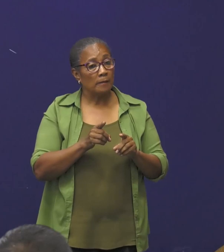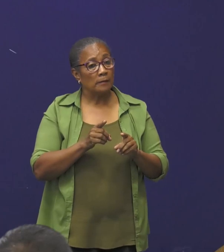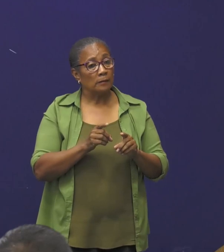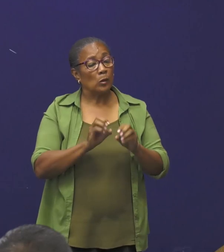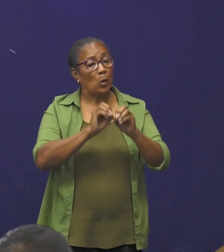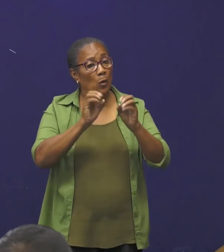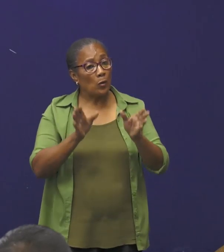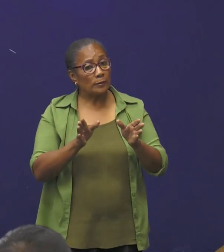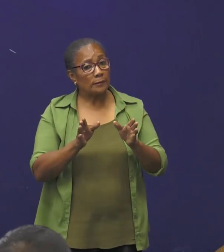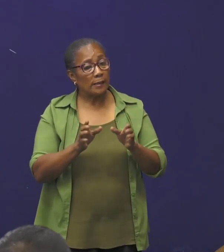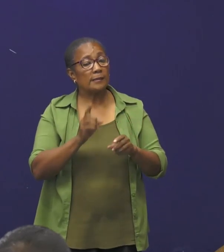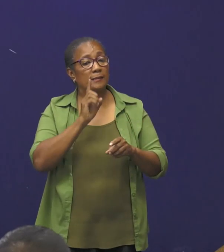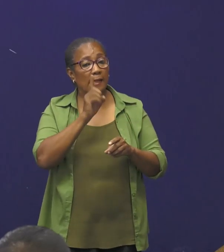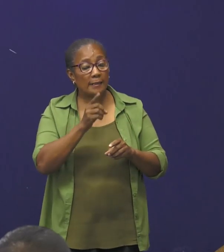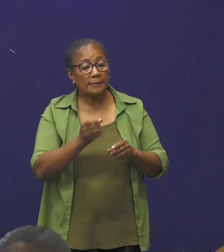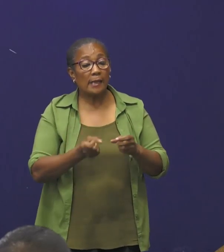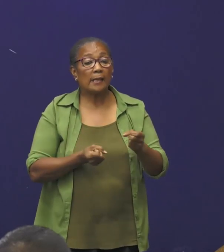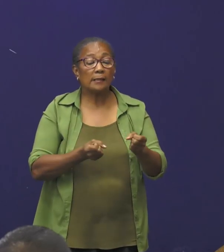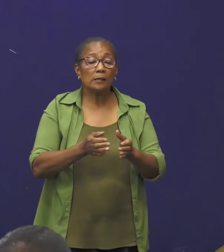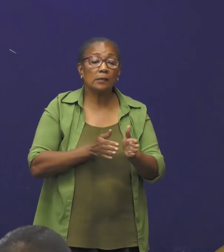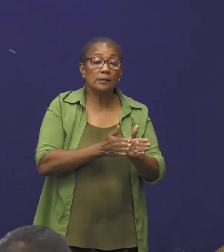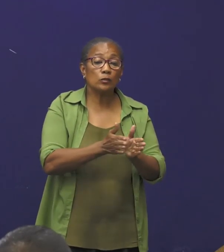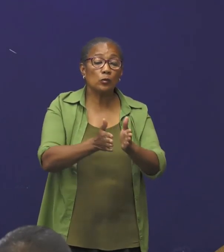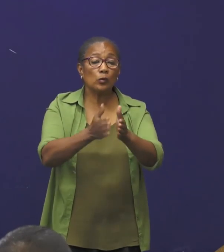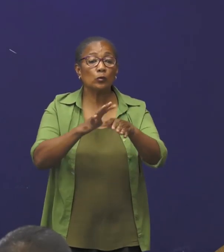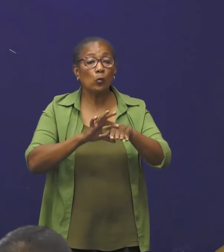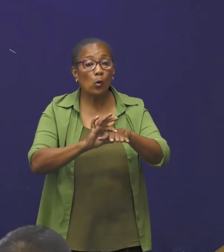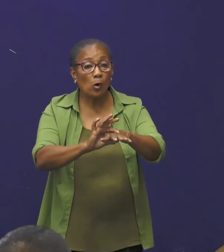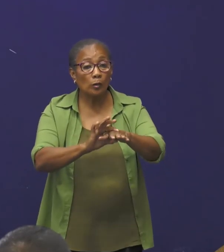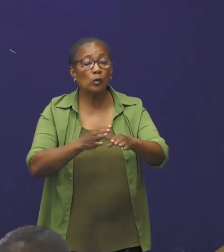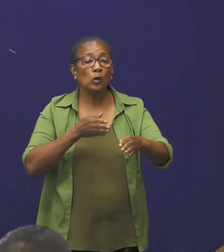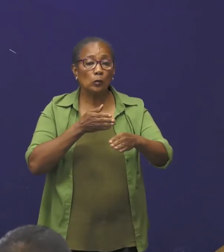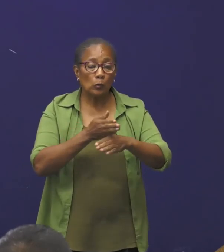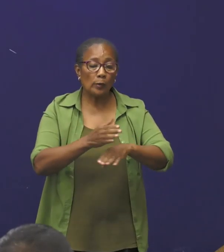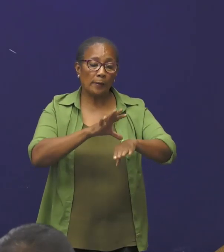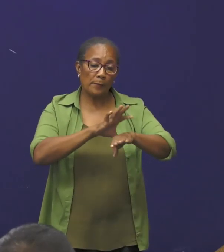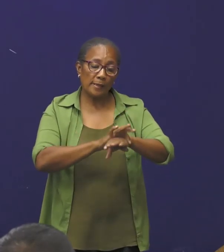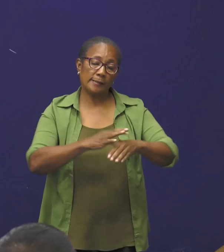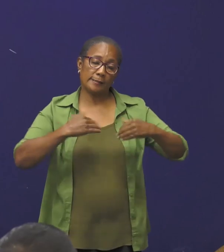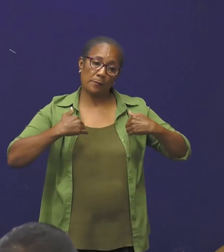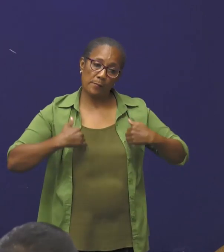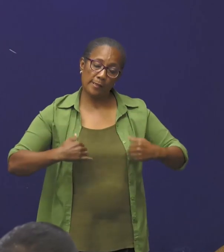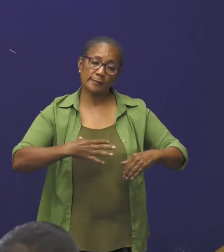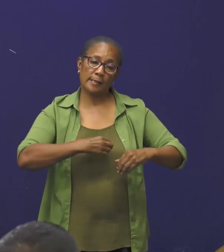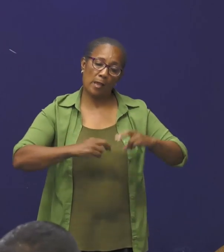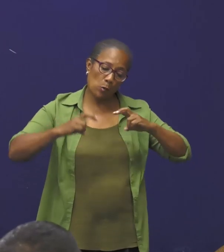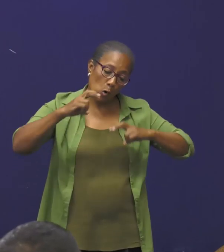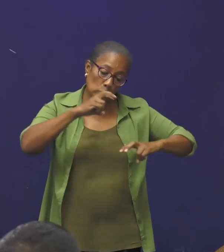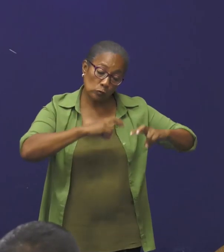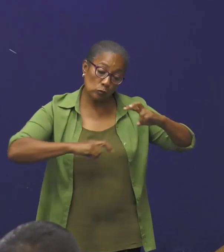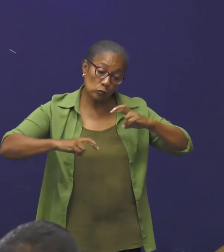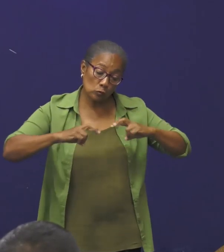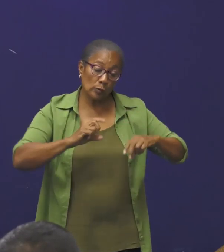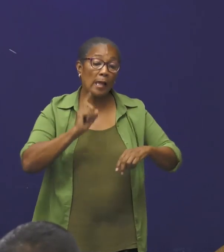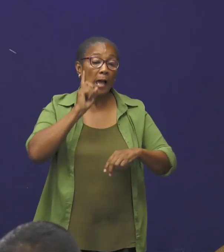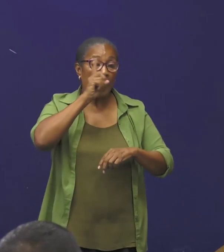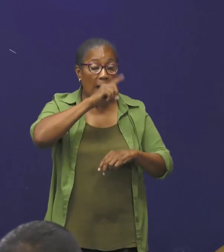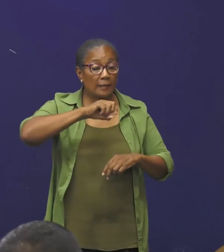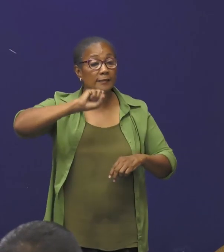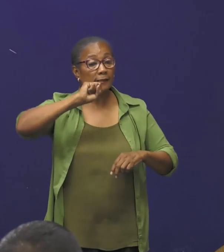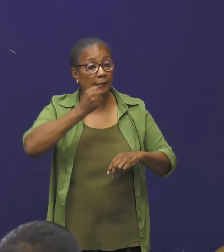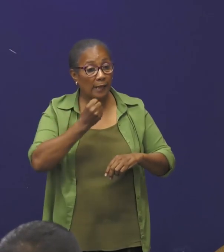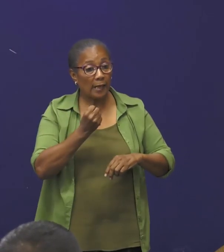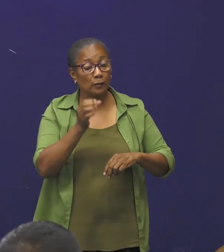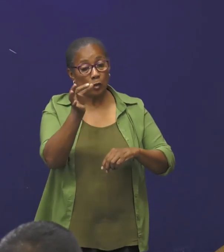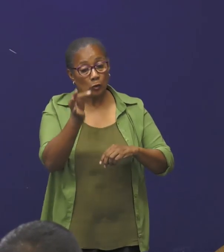tenminste uitzonderingen, je zal gestuurd worden, door de medische mensen, die je hebben gecheckt, als het inderdaad wel, of niet